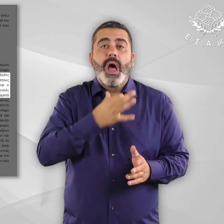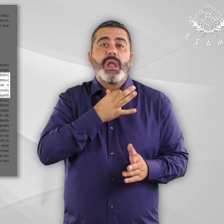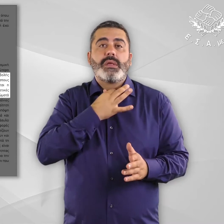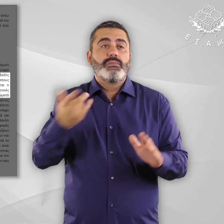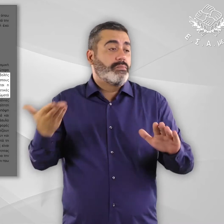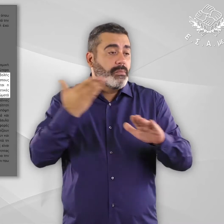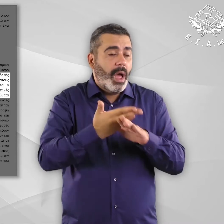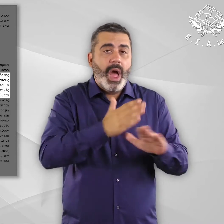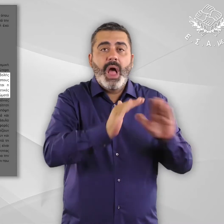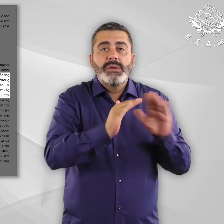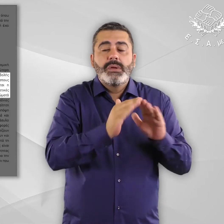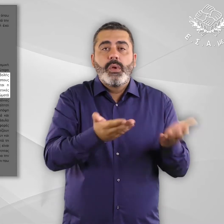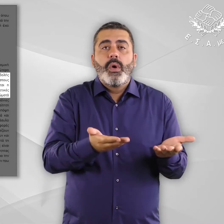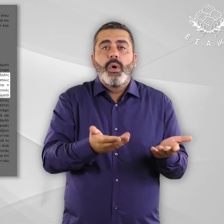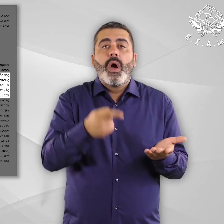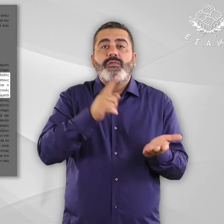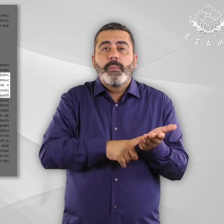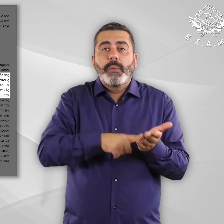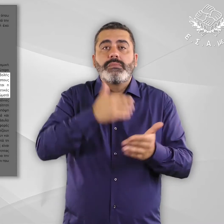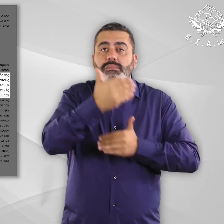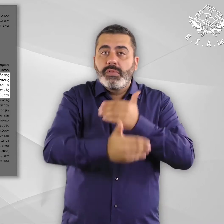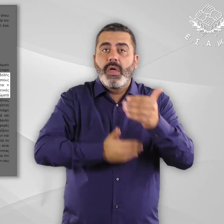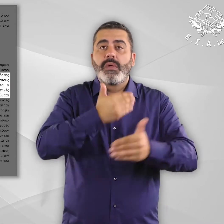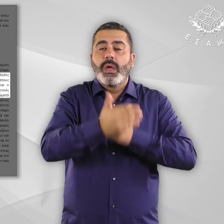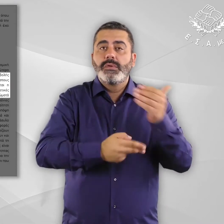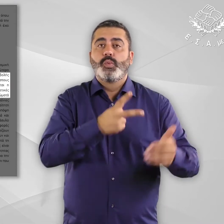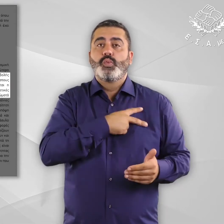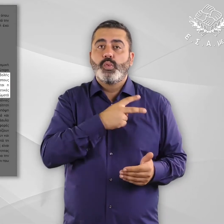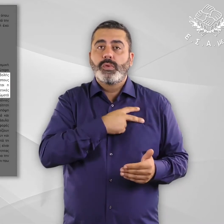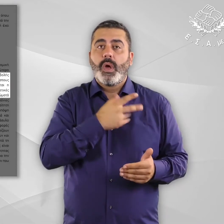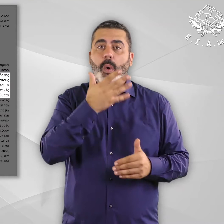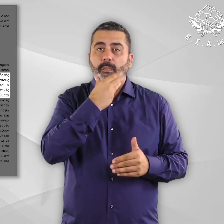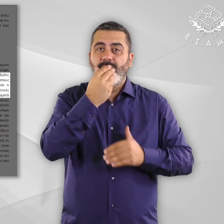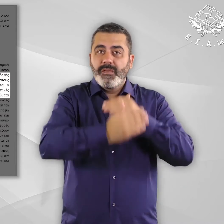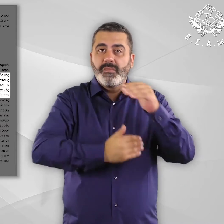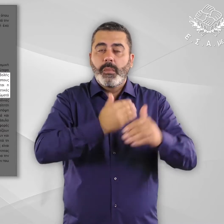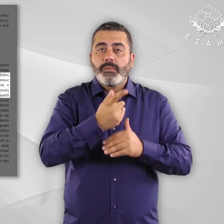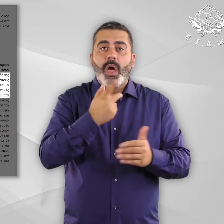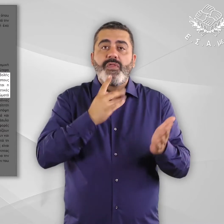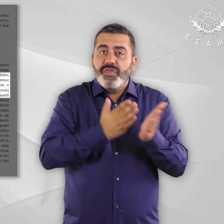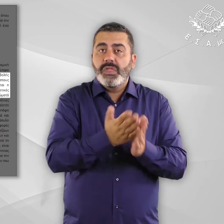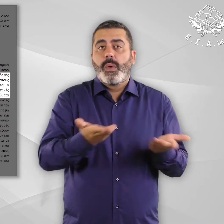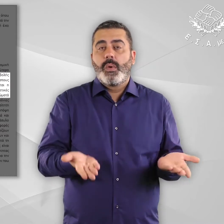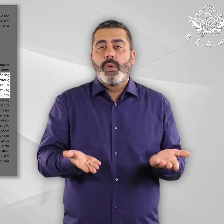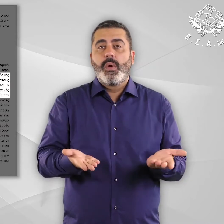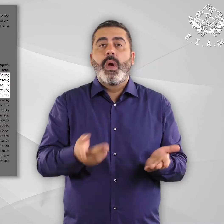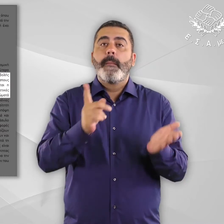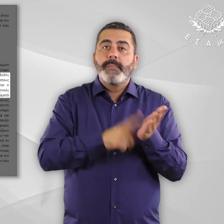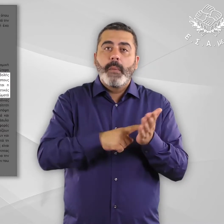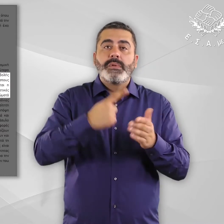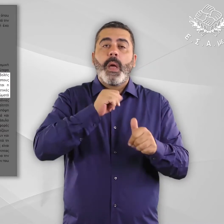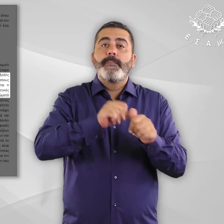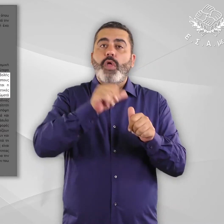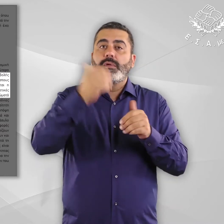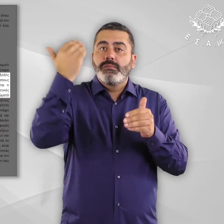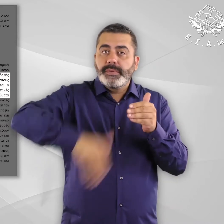πρώτο βαθμό είναι απολύτως αναγκαία στους αιτούντες άσυλο ώστε να διασφαλίζεται ότι ακολουθείται η κατάλληλη διαδικασία με δίκαιους